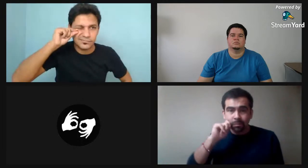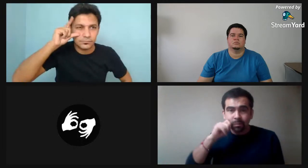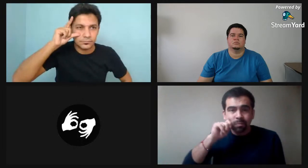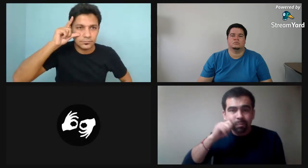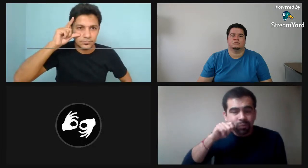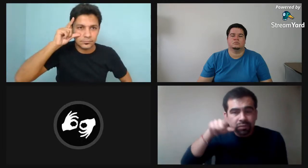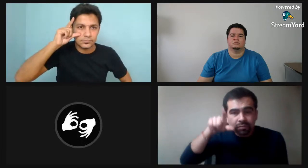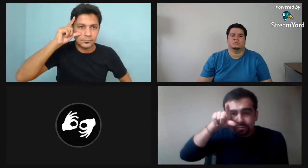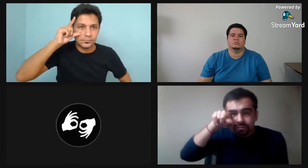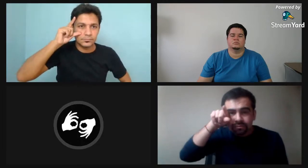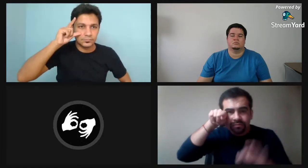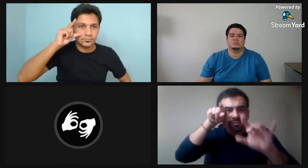allí en francia